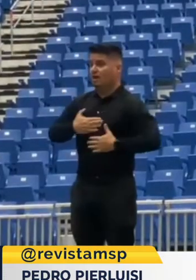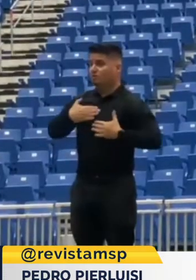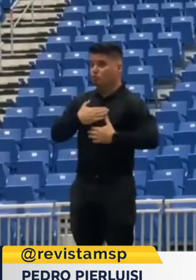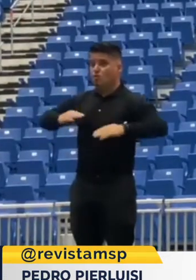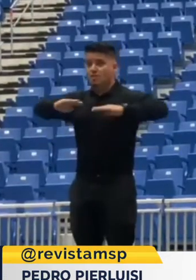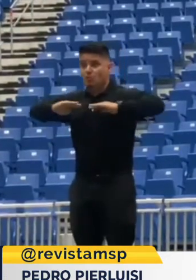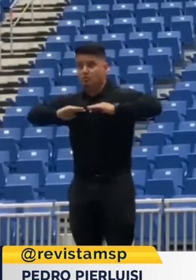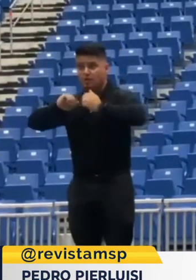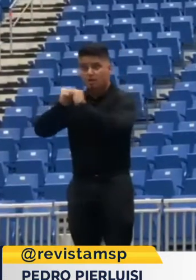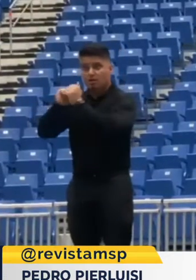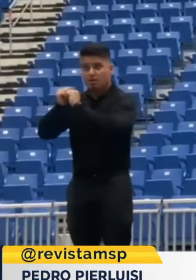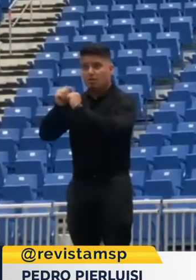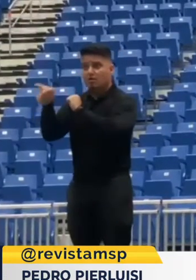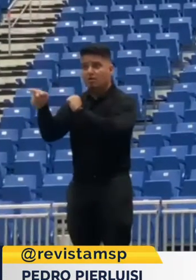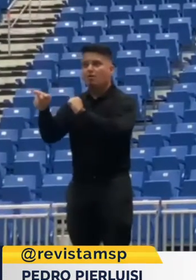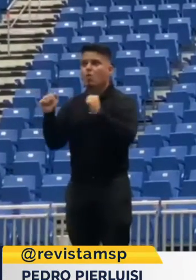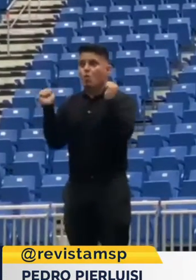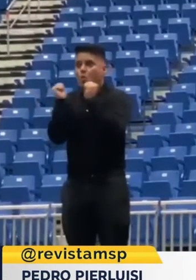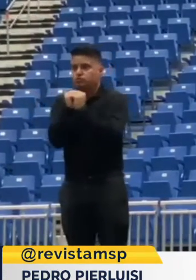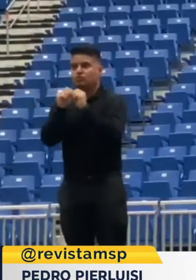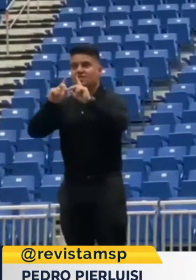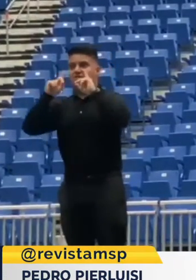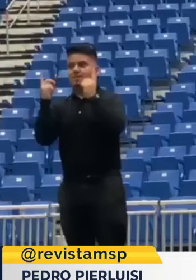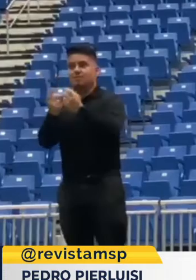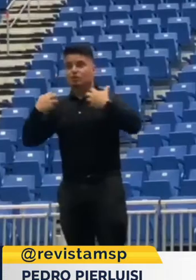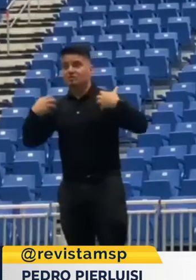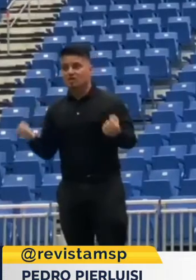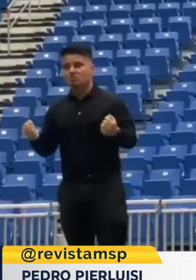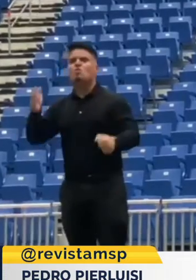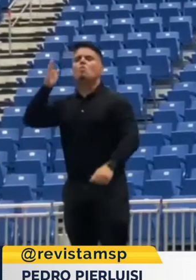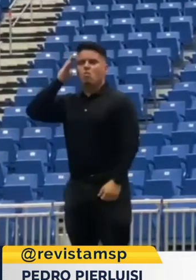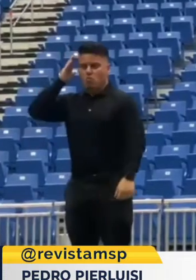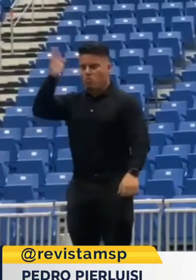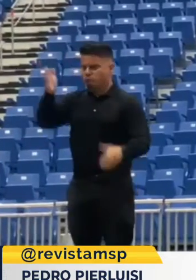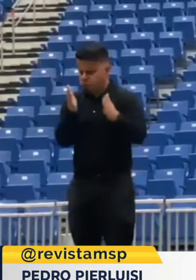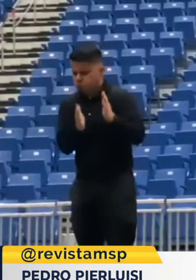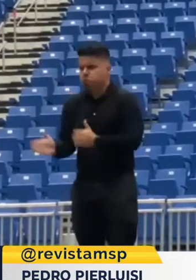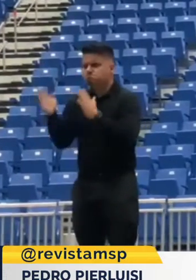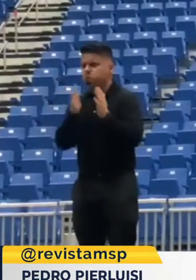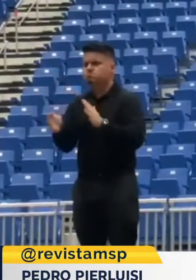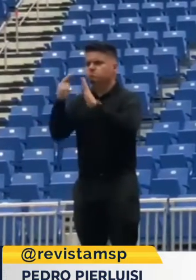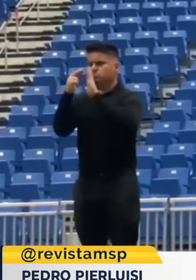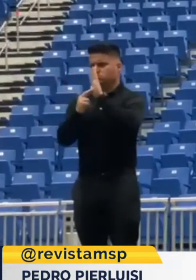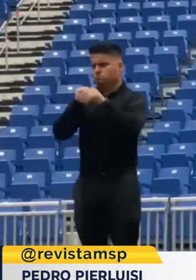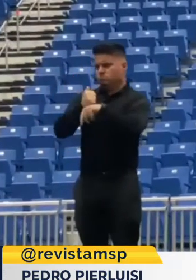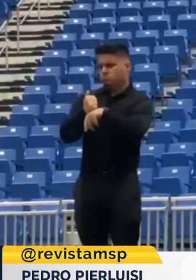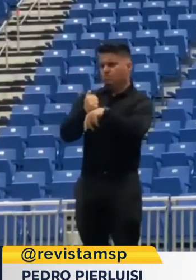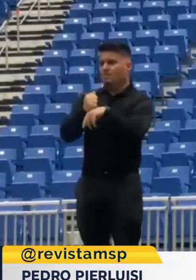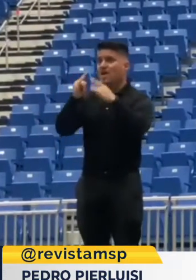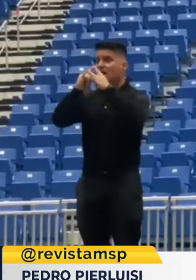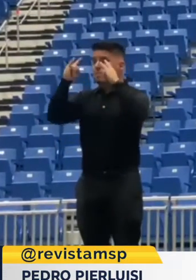Departamento de Salud. Es decir, que van a estar autorizados sujetos a cumplimiento con ese